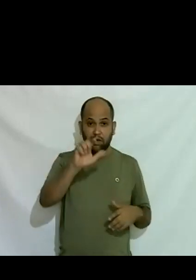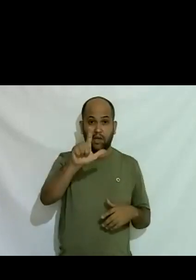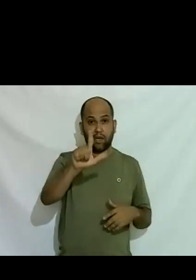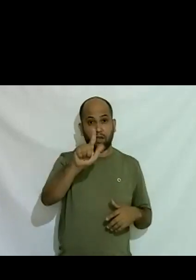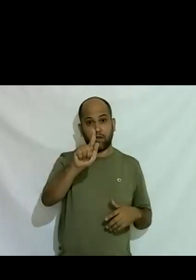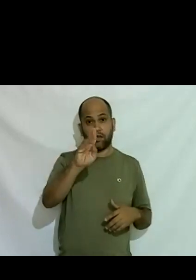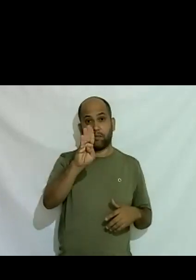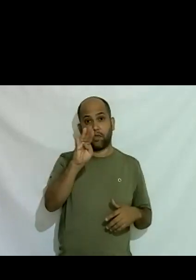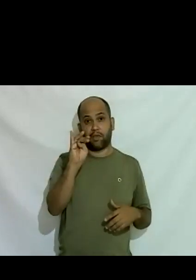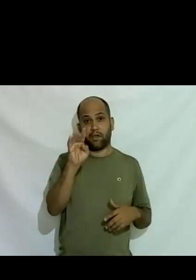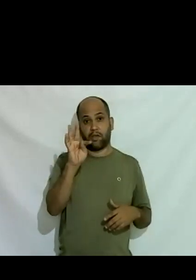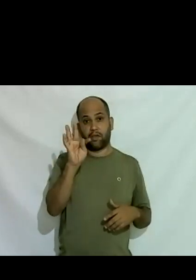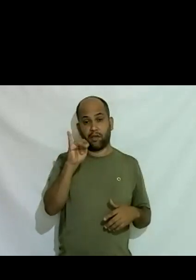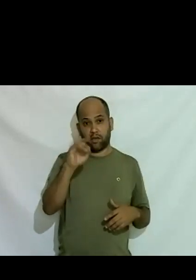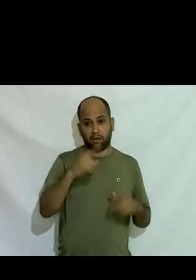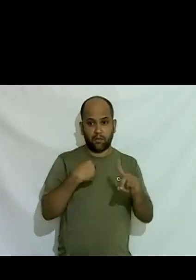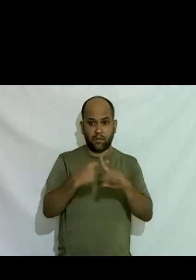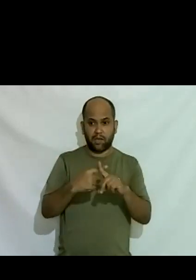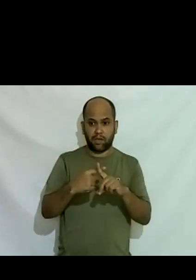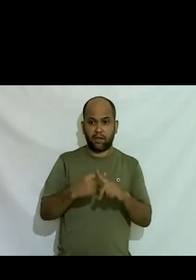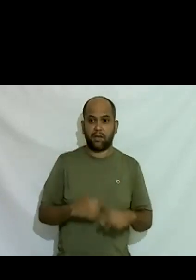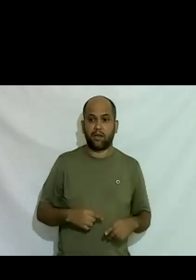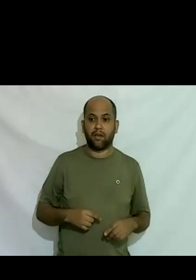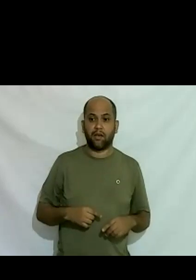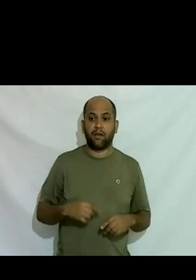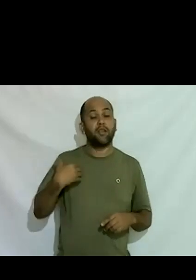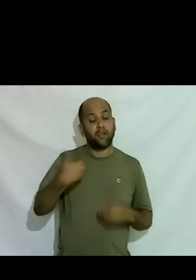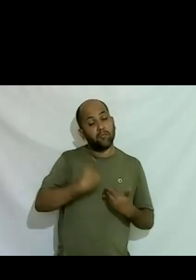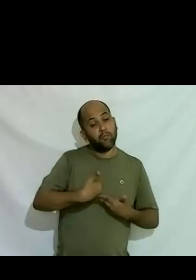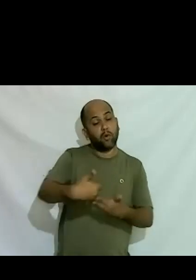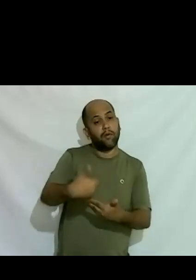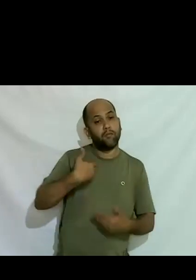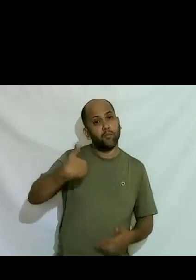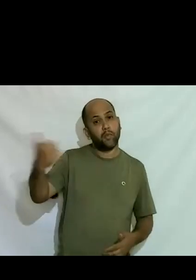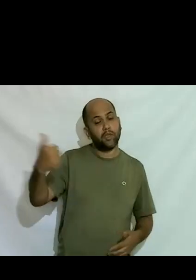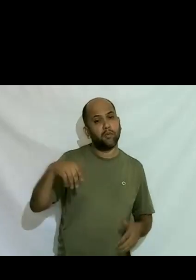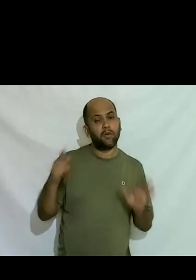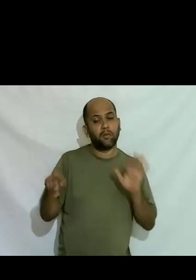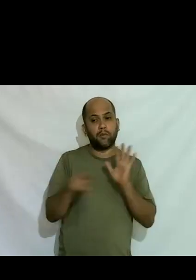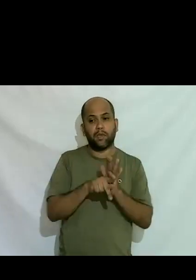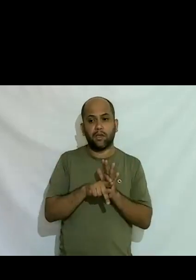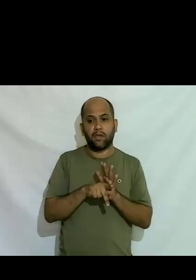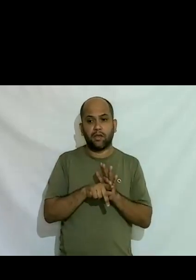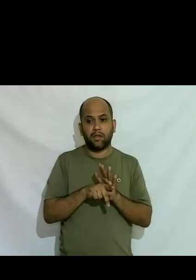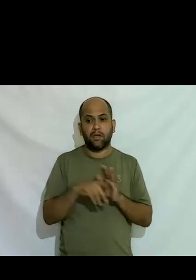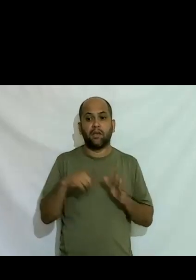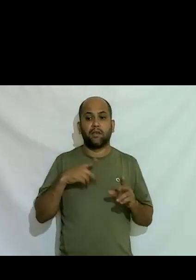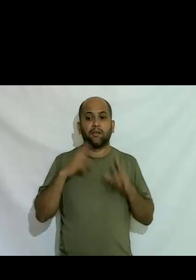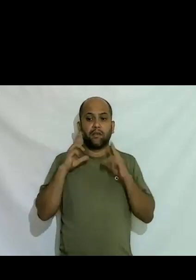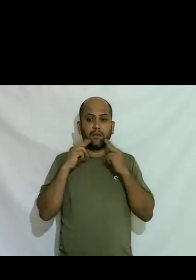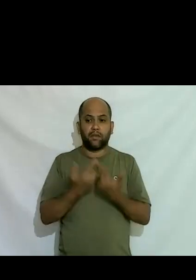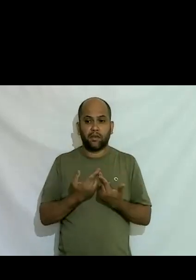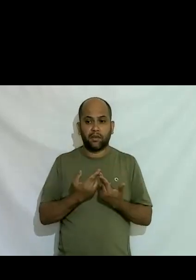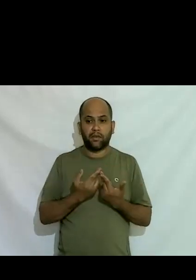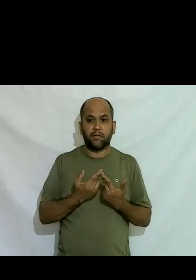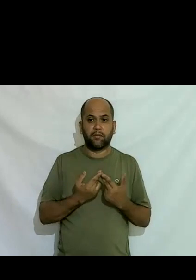esse fórum me chamaram me convidaram para fazer parte e eu estive numa reunião em dezembro de 2014